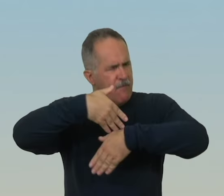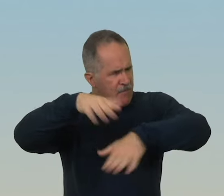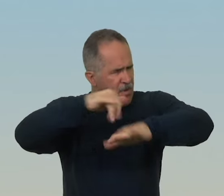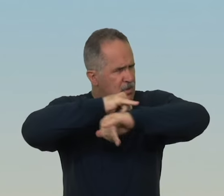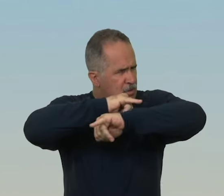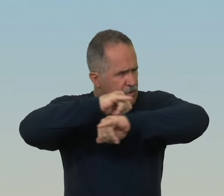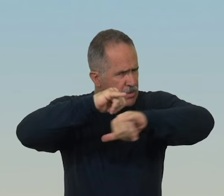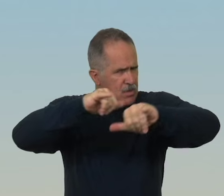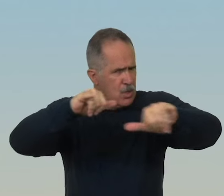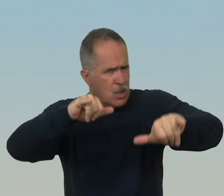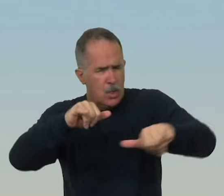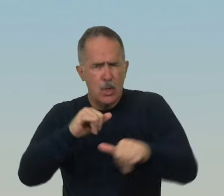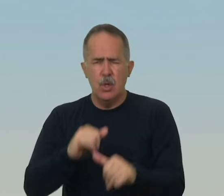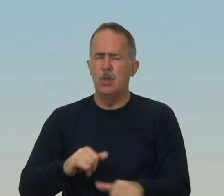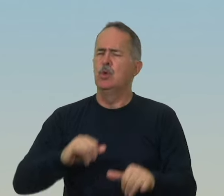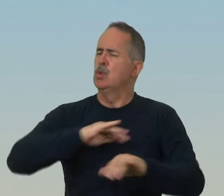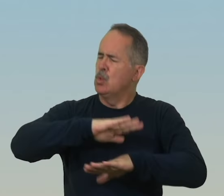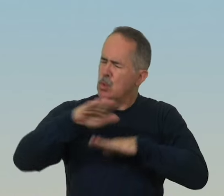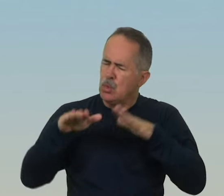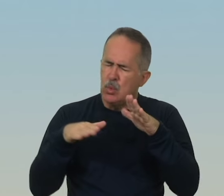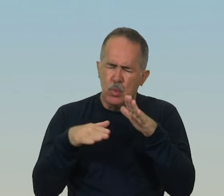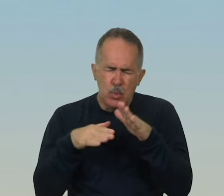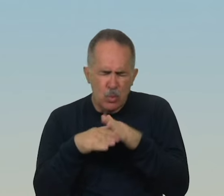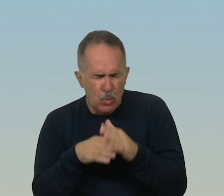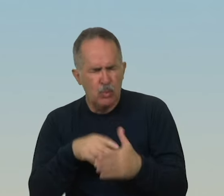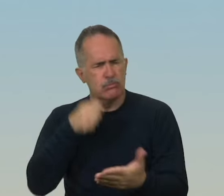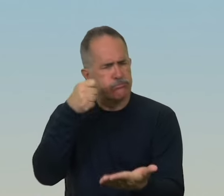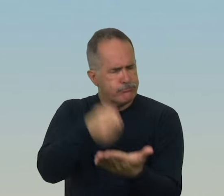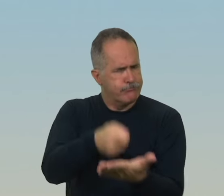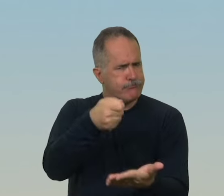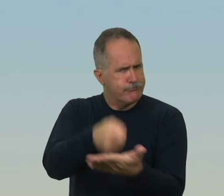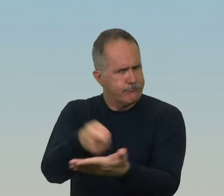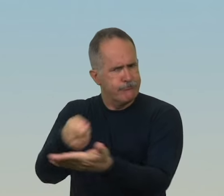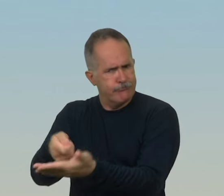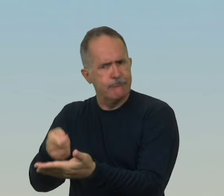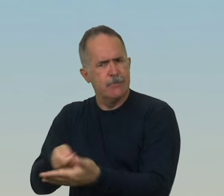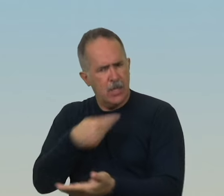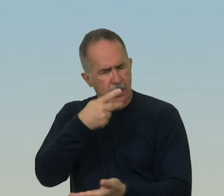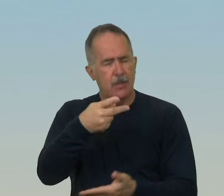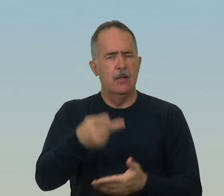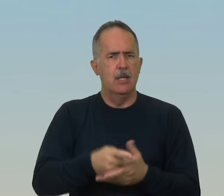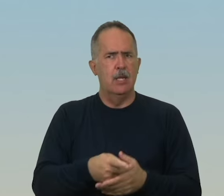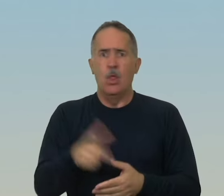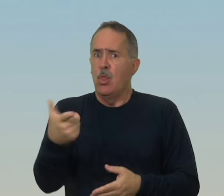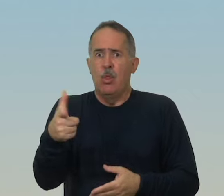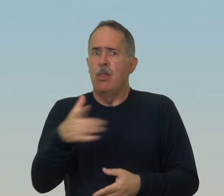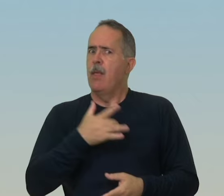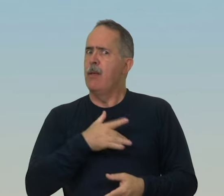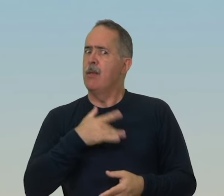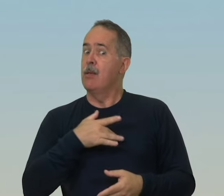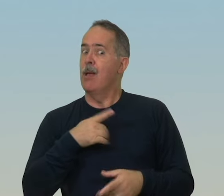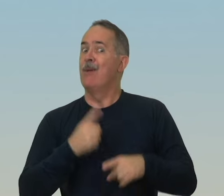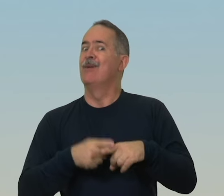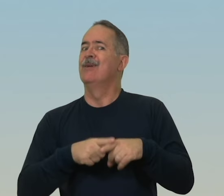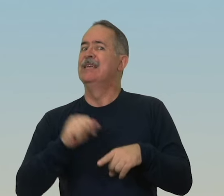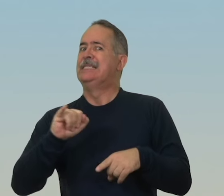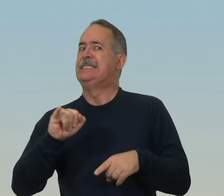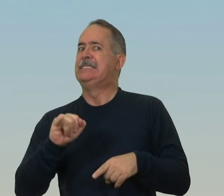que eu te mandar dizer. Não tenhas medo, senão eu te farei tremer na